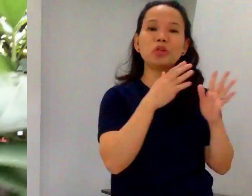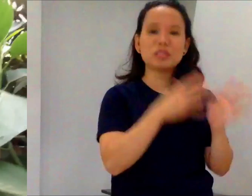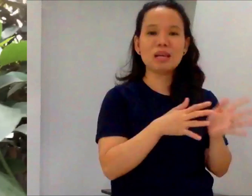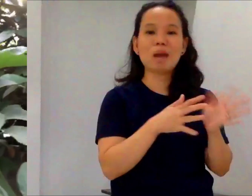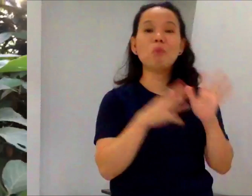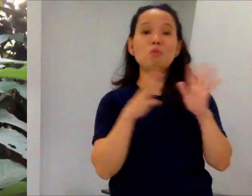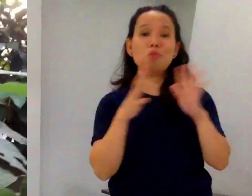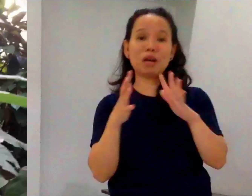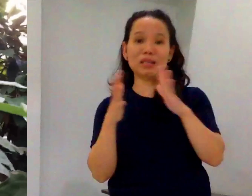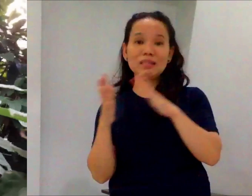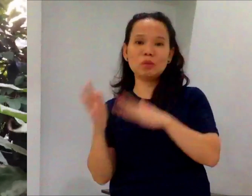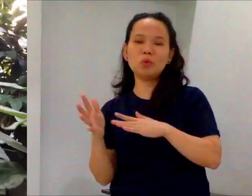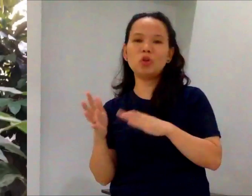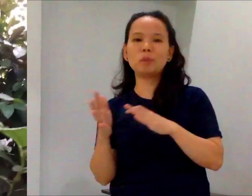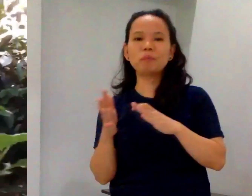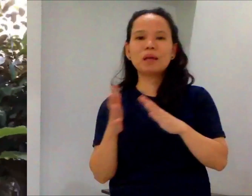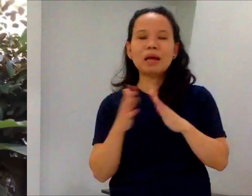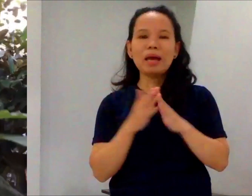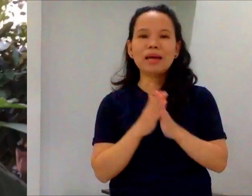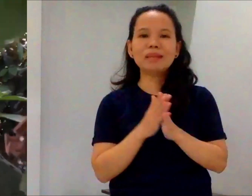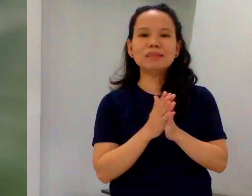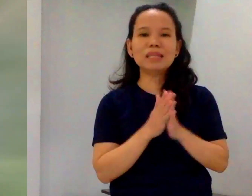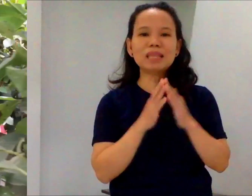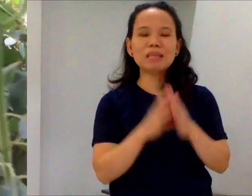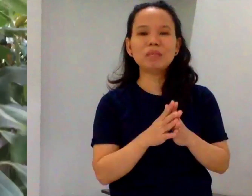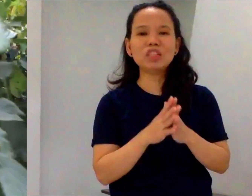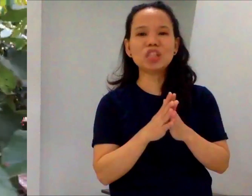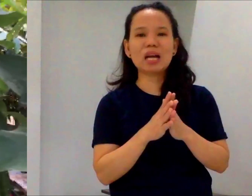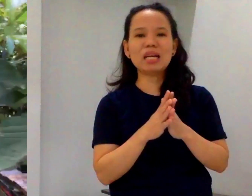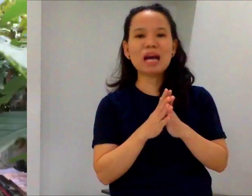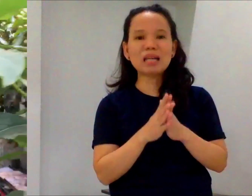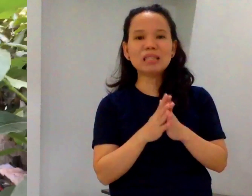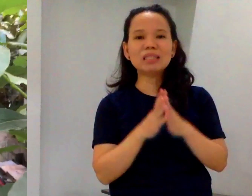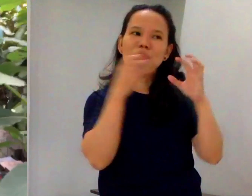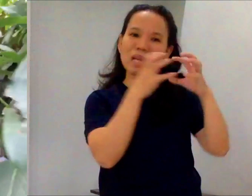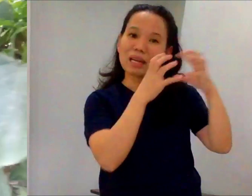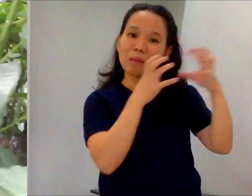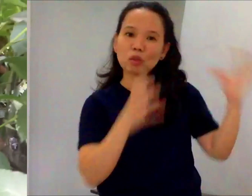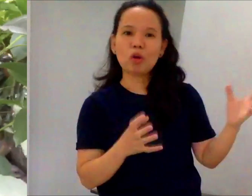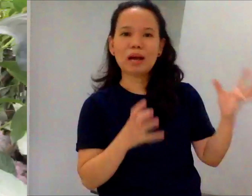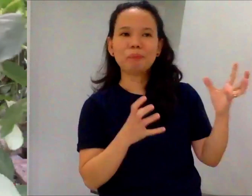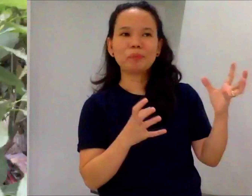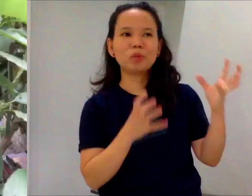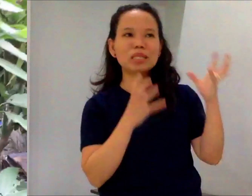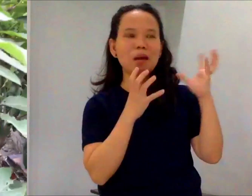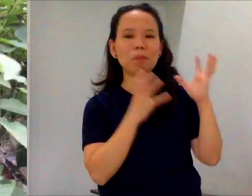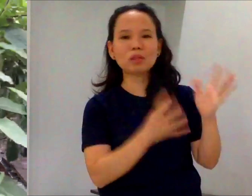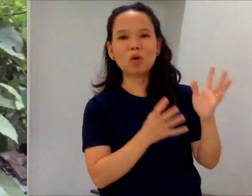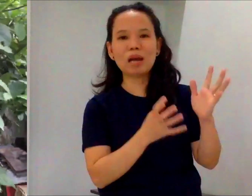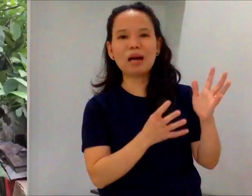years na lang, mamunga na din siguro yun. And, nagtanim din siya ng yung malaki patola, yung isang patola,